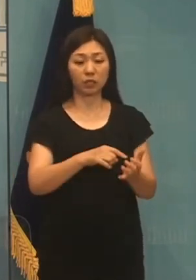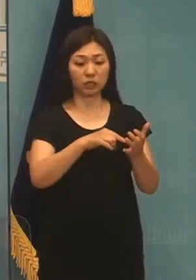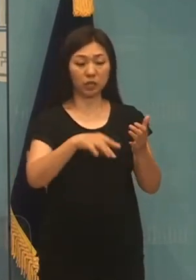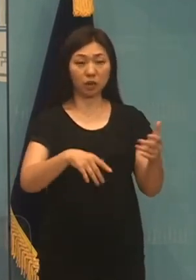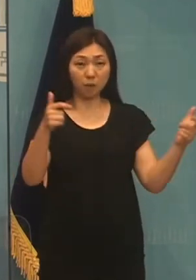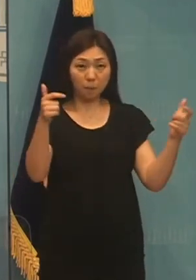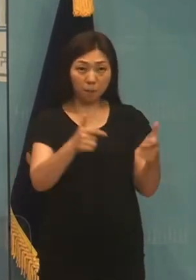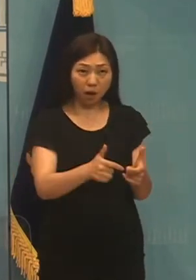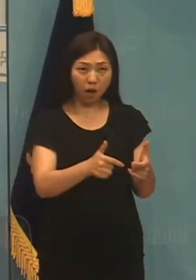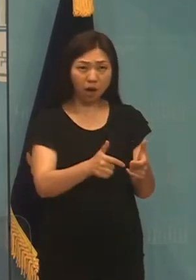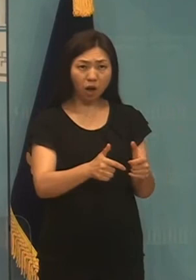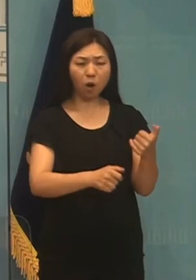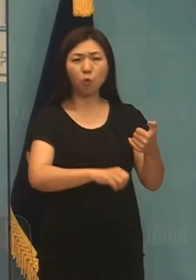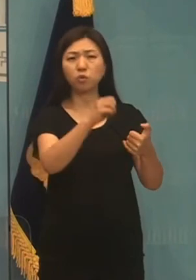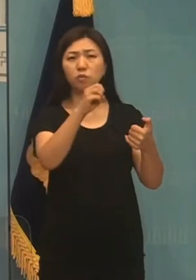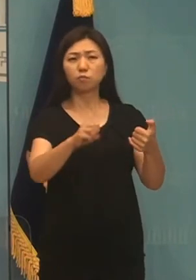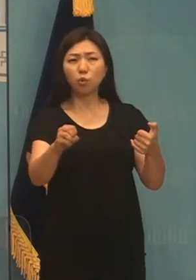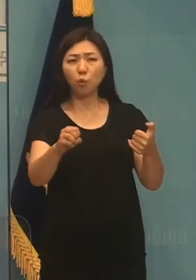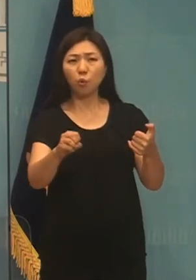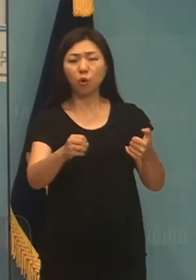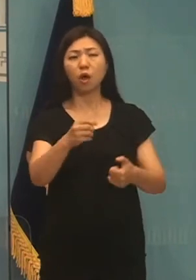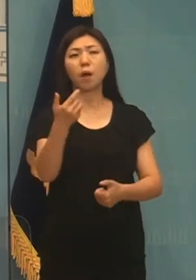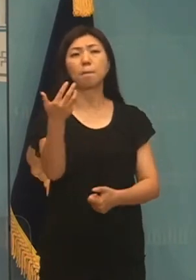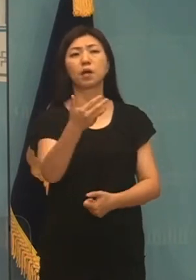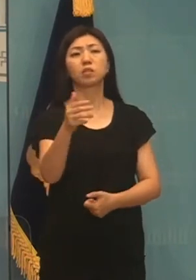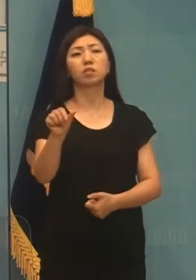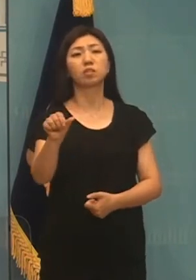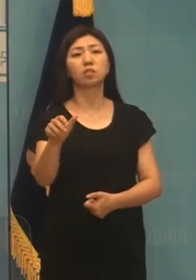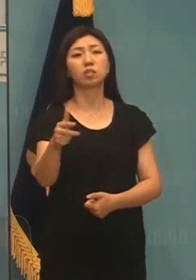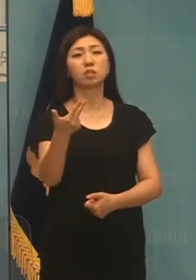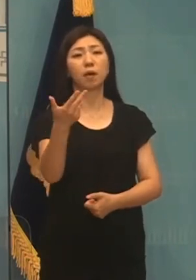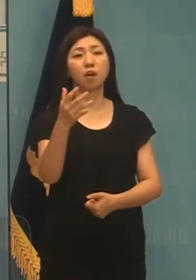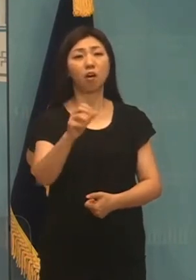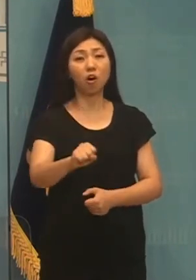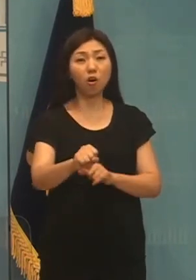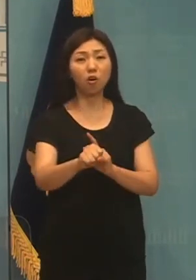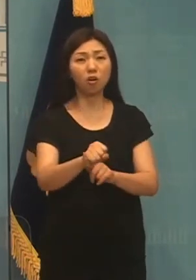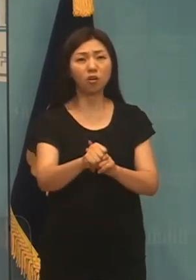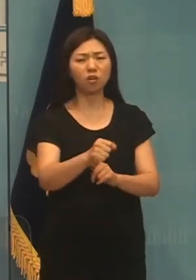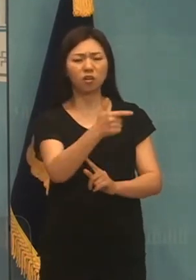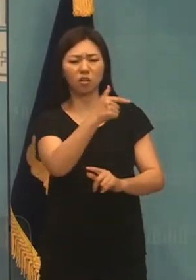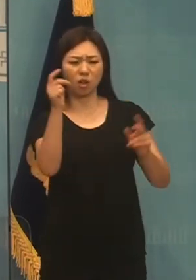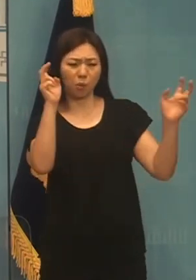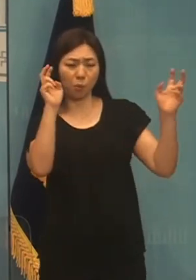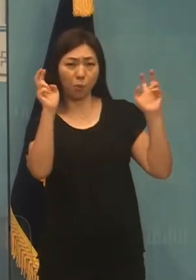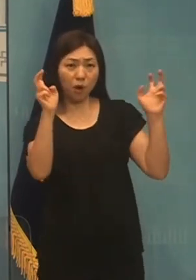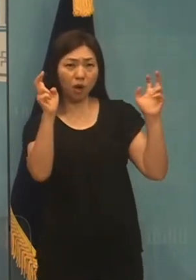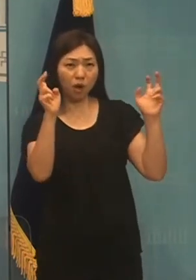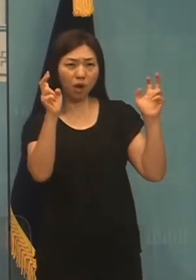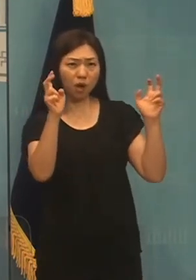절반에 해당하는 8,700억 원은 대기업 감세에 쏠려 있습니다.